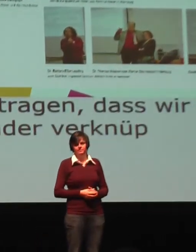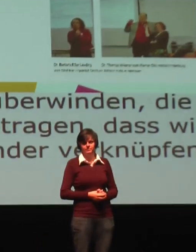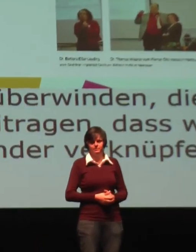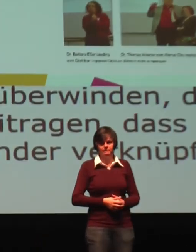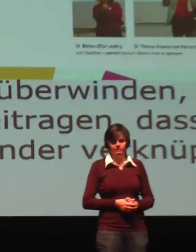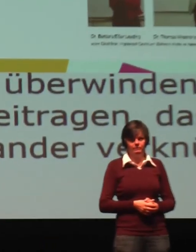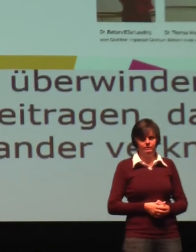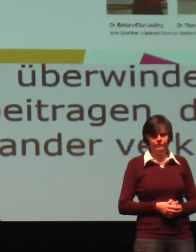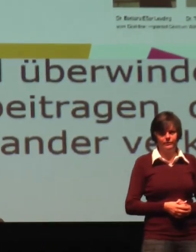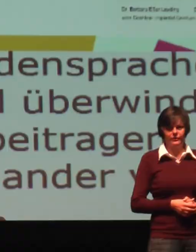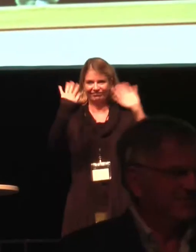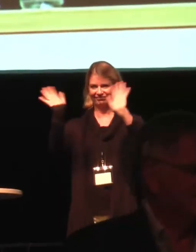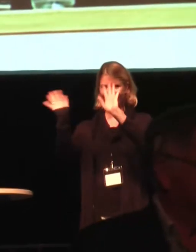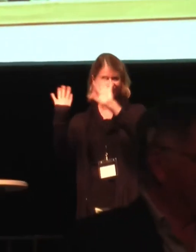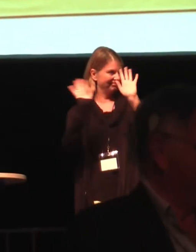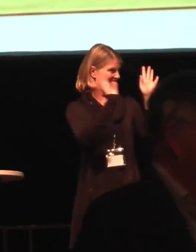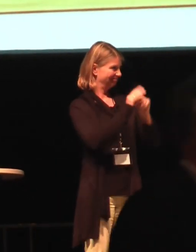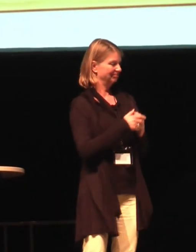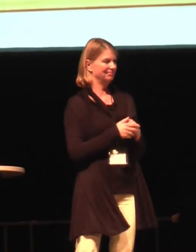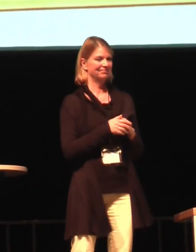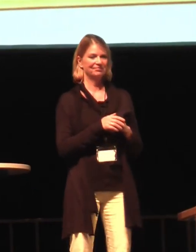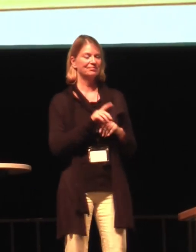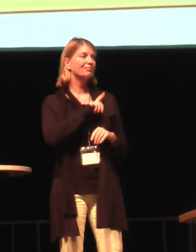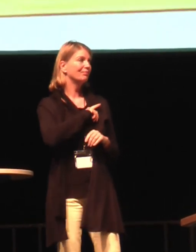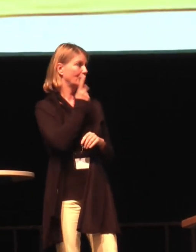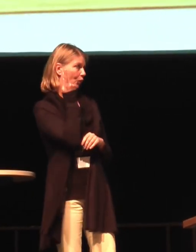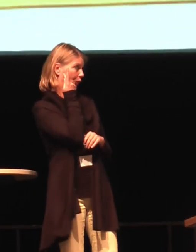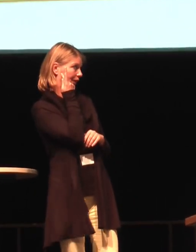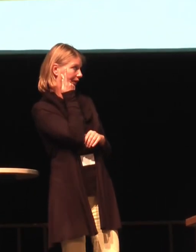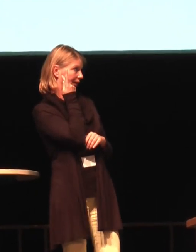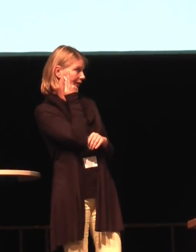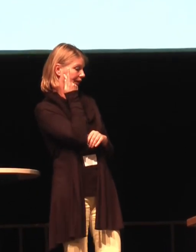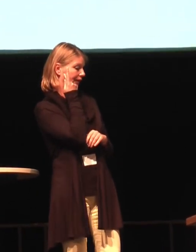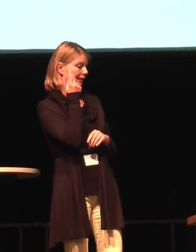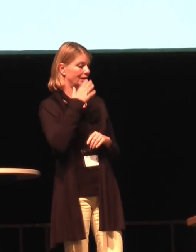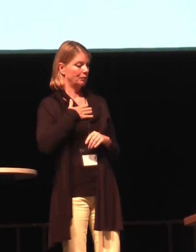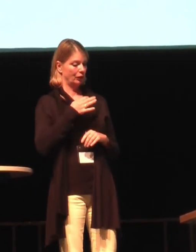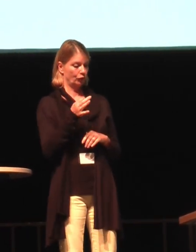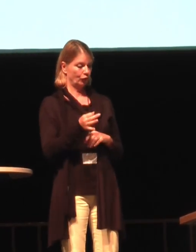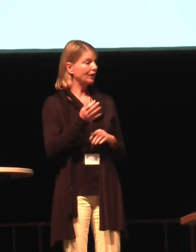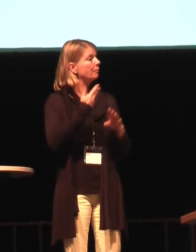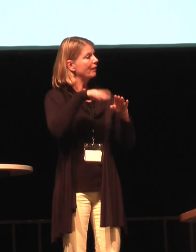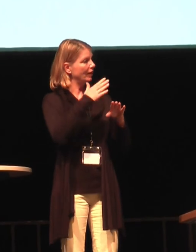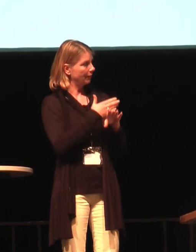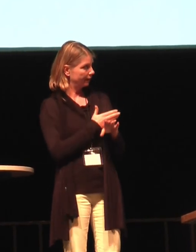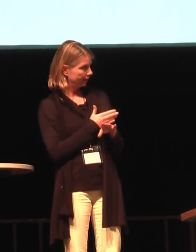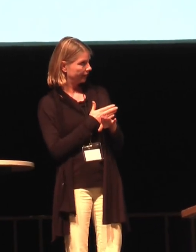viel. Ich bin selbst hörend und habe eine mehrfach behinderte Tochter, die auch gehörlos ist. Sie ist jetzt anderthalb.